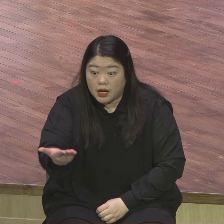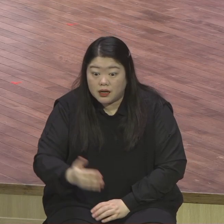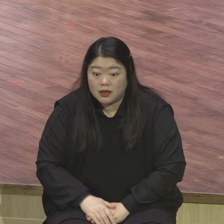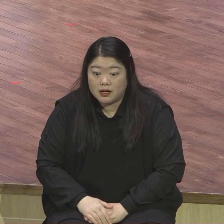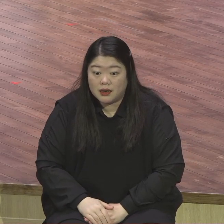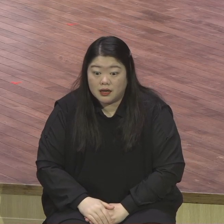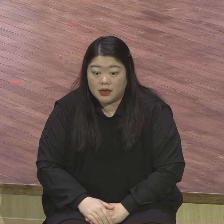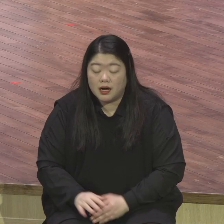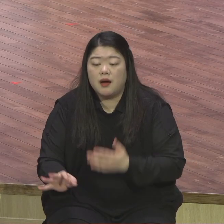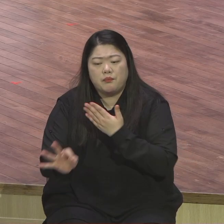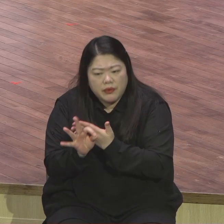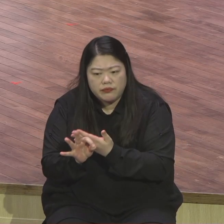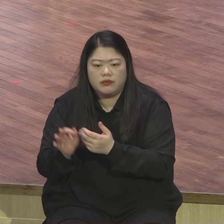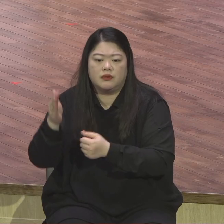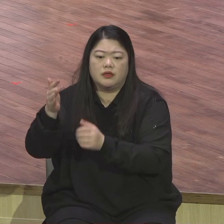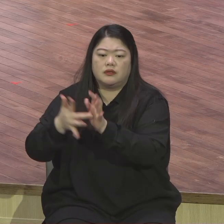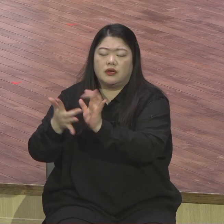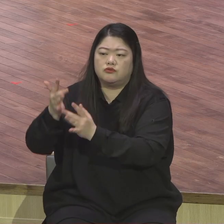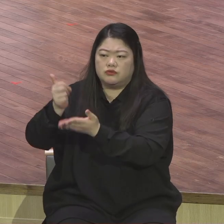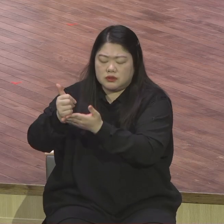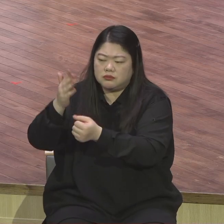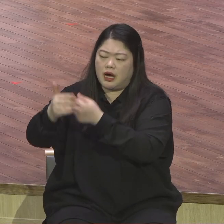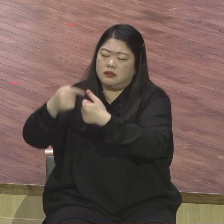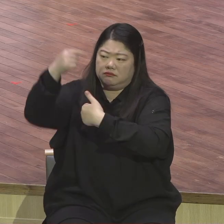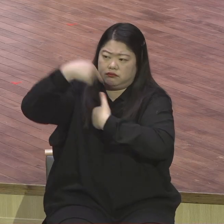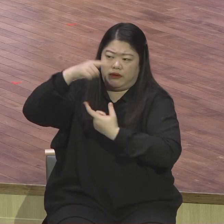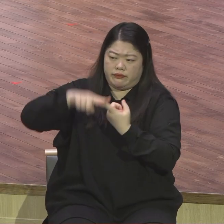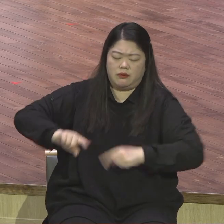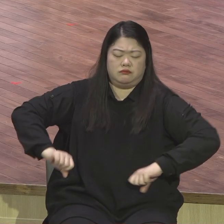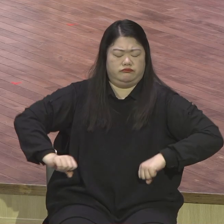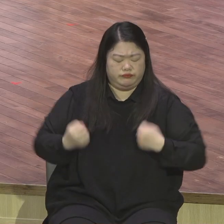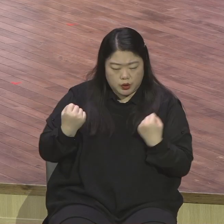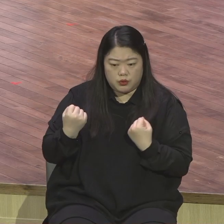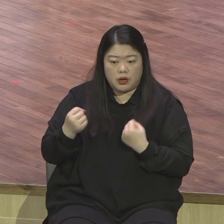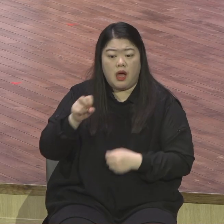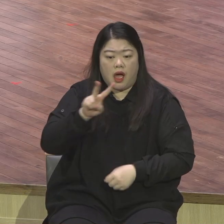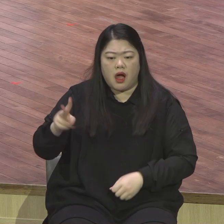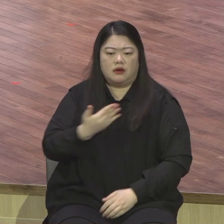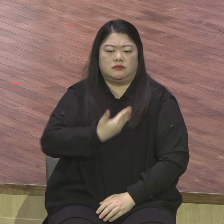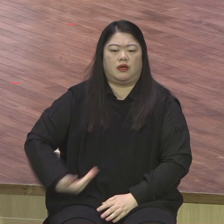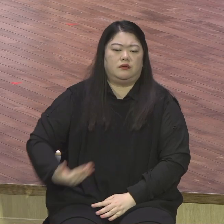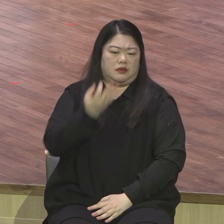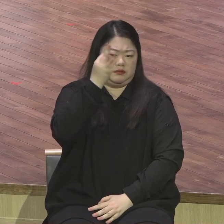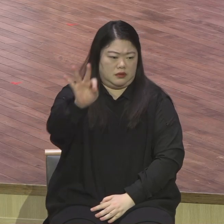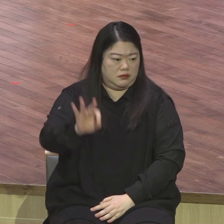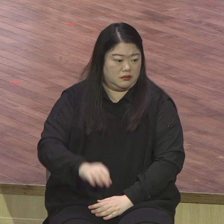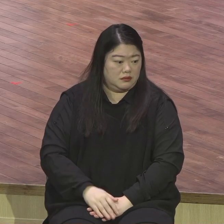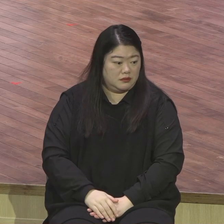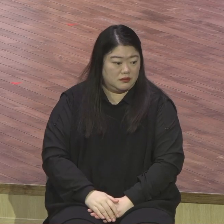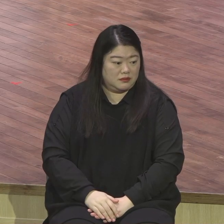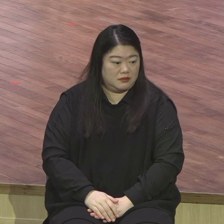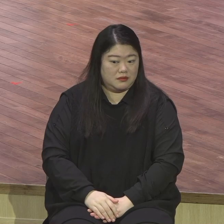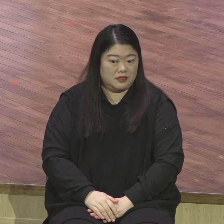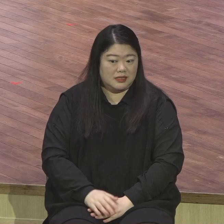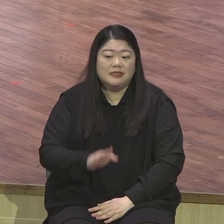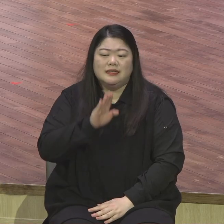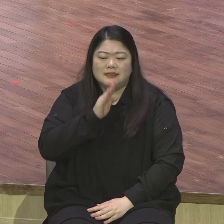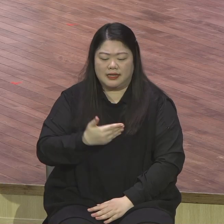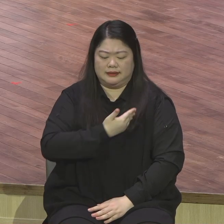제자로 서야 되는 것이오 영경오도 성도들 이런 제자 비전을 가제 품고 현장편의